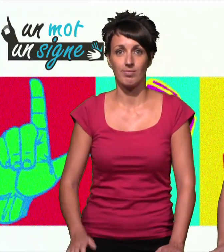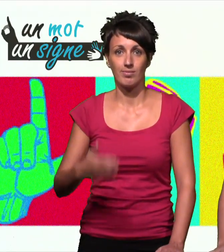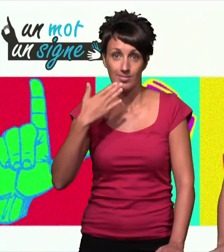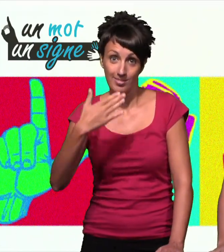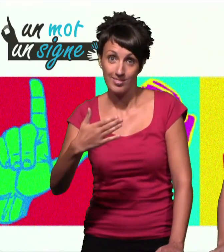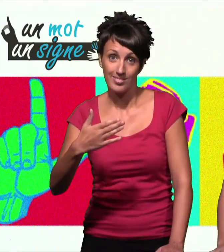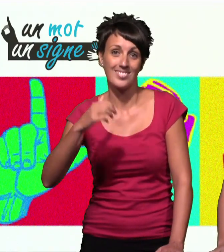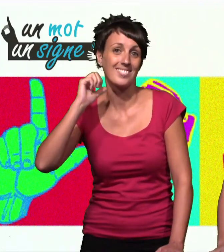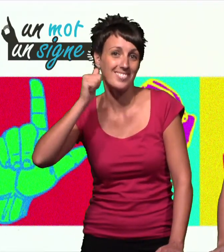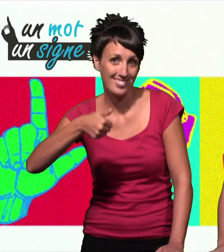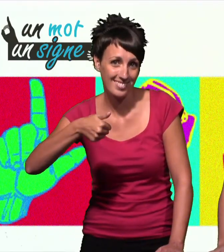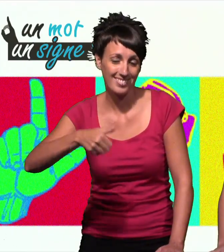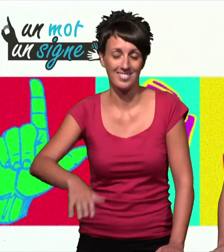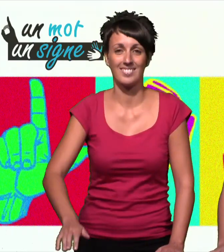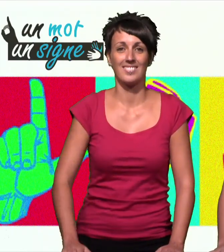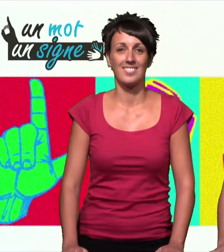Merci et à demain !